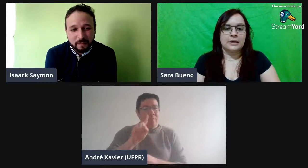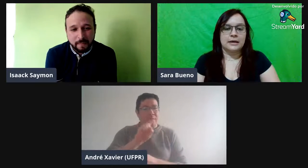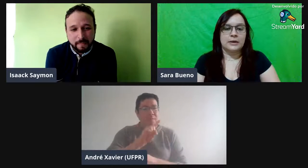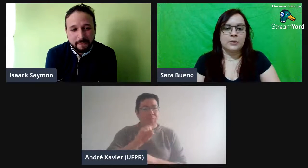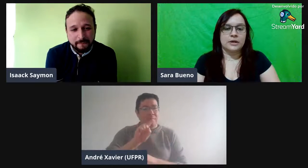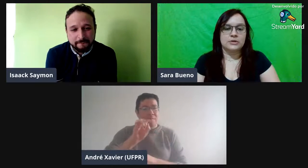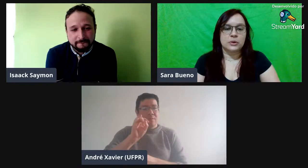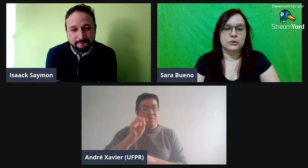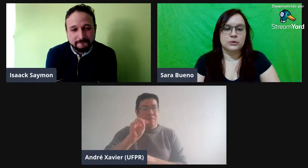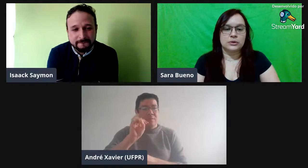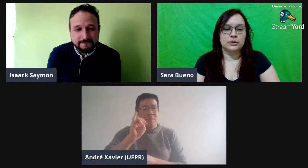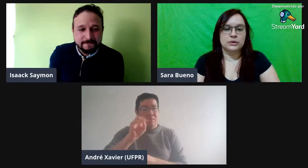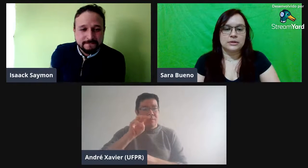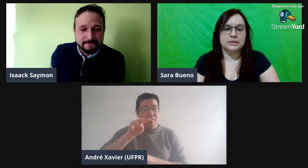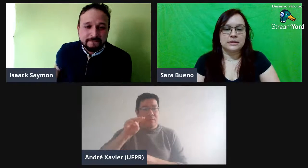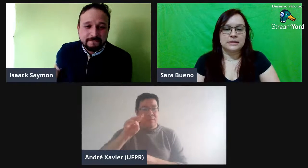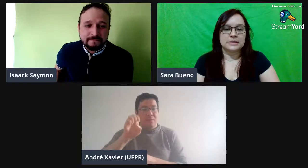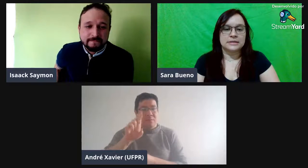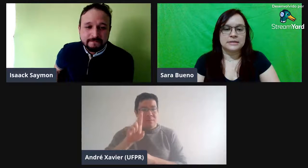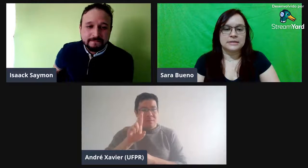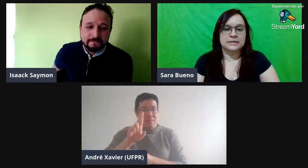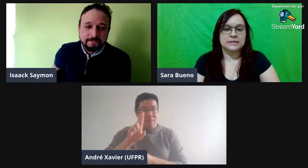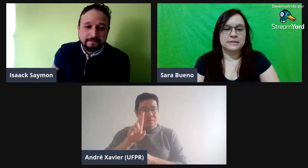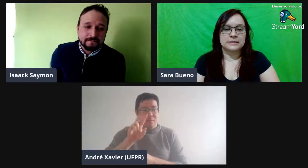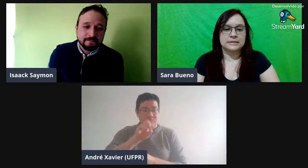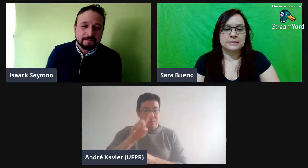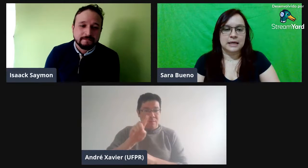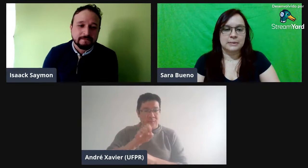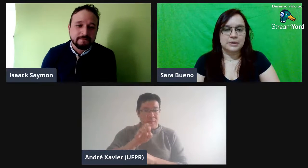Eu conheço o autor o Zymer.